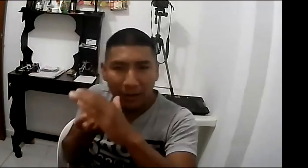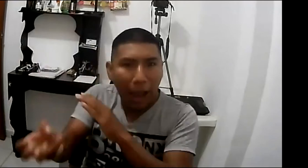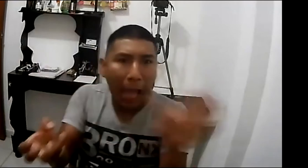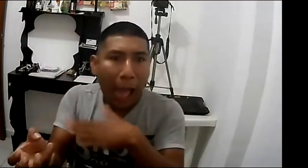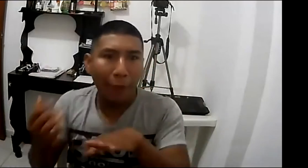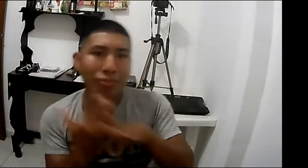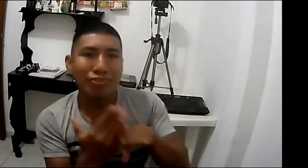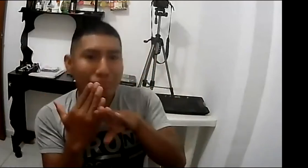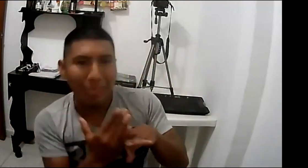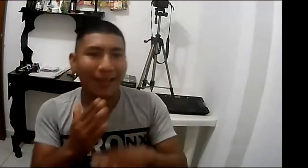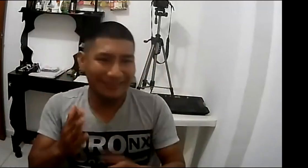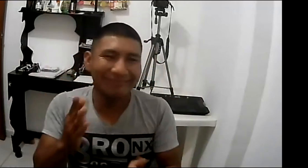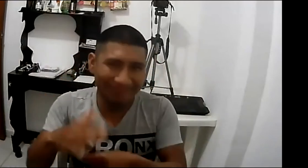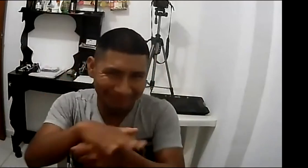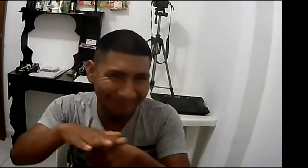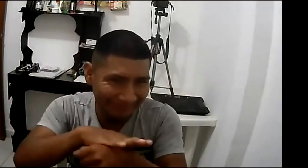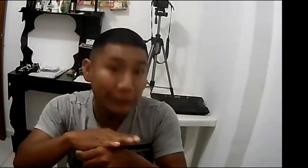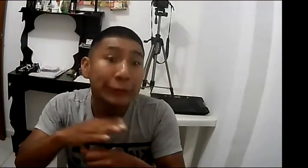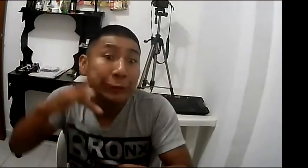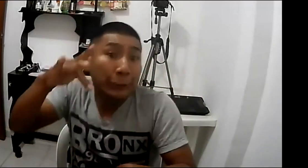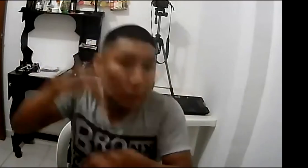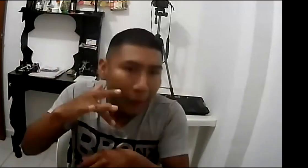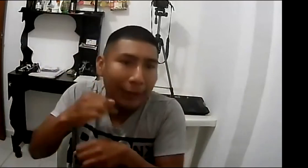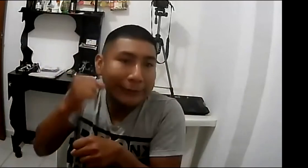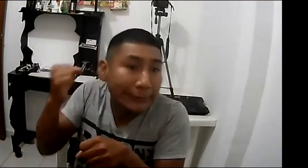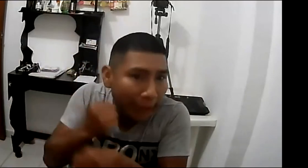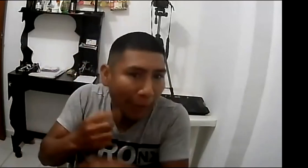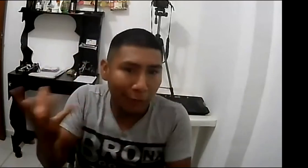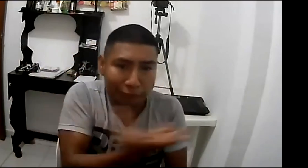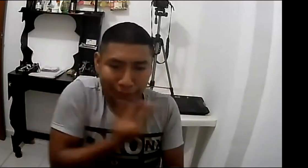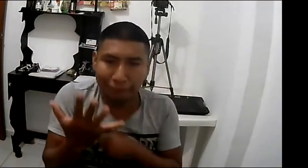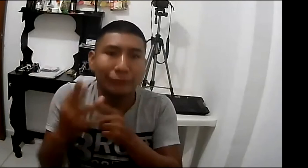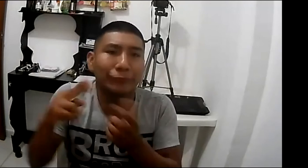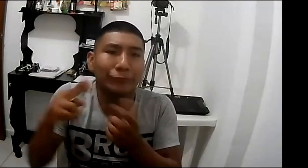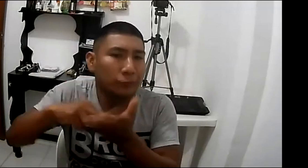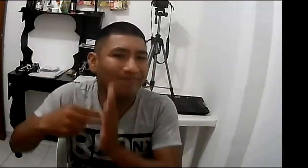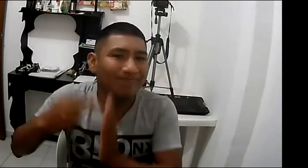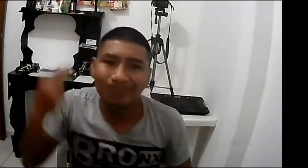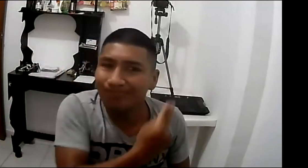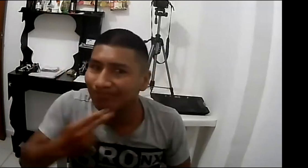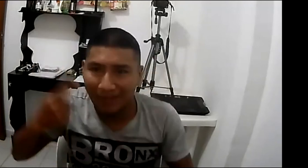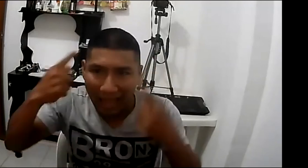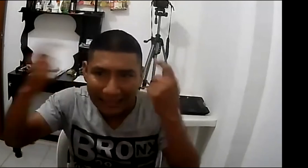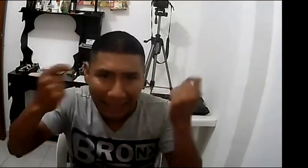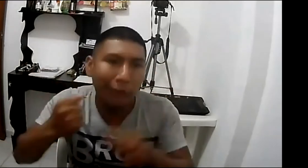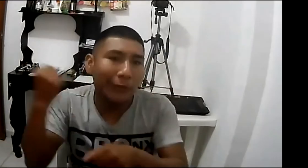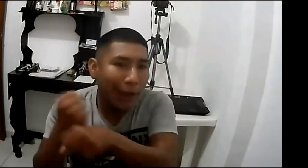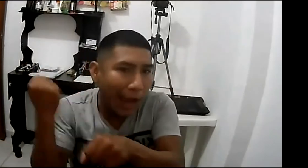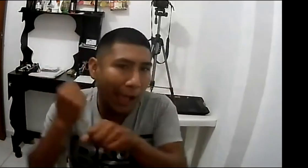los oyentes puedan ingresar, pero que para sus diferentes carreras, pero que nosotros no lo podamos hacer. Entonces nosotros que